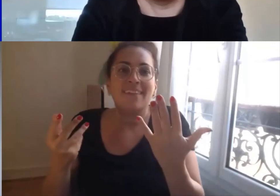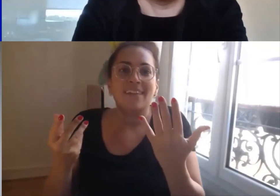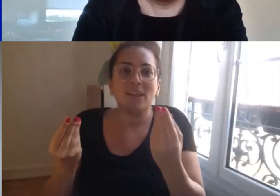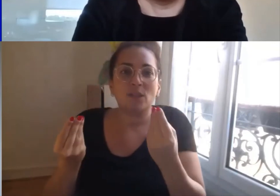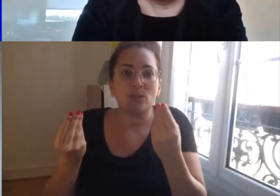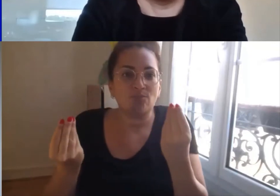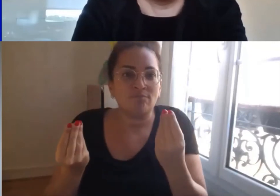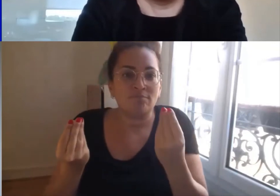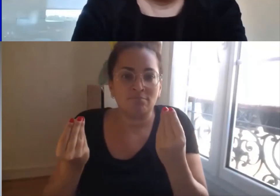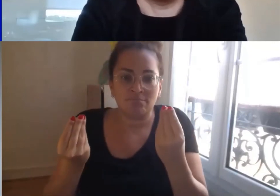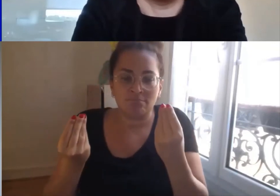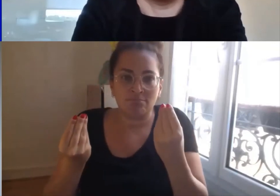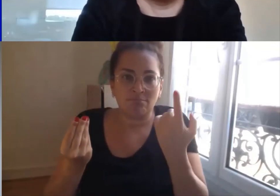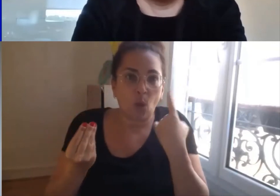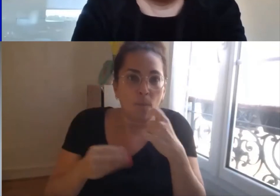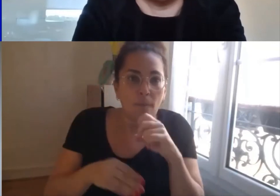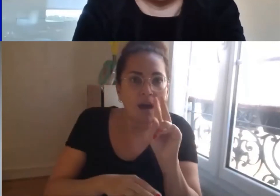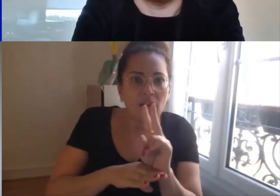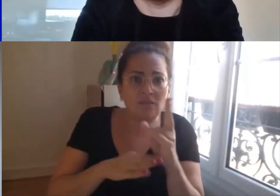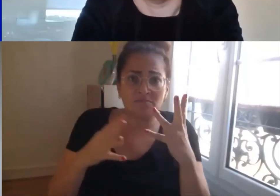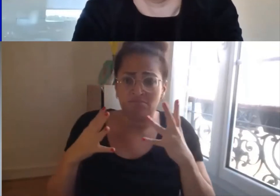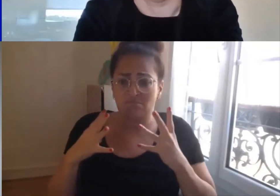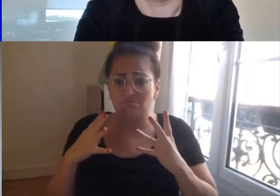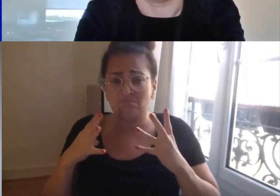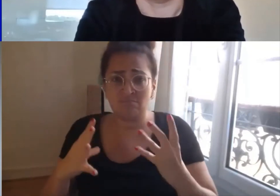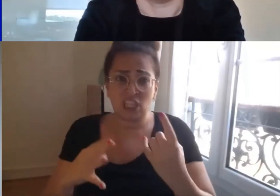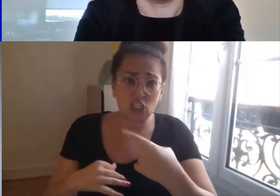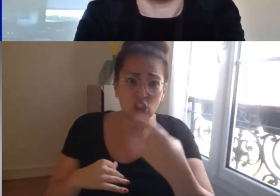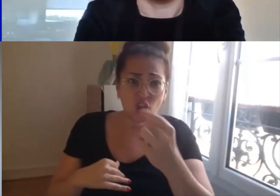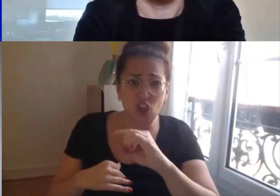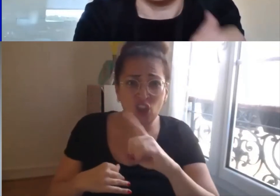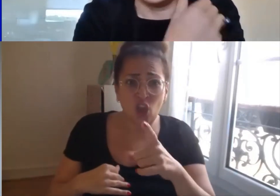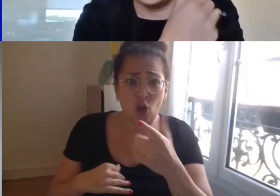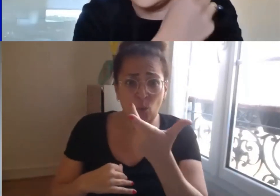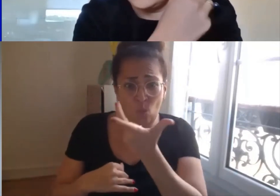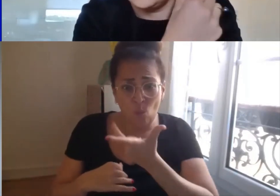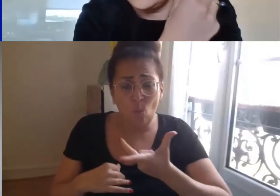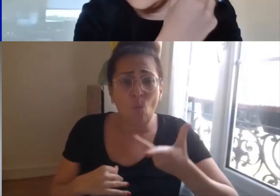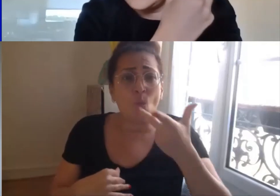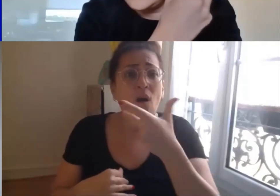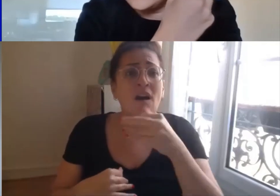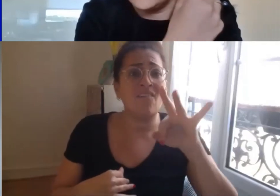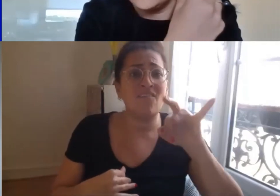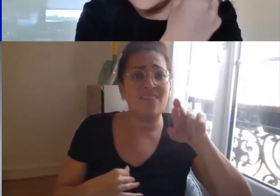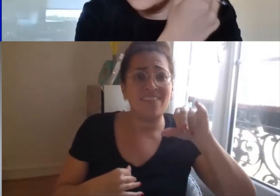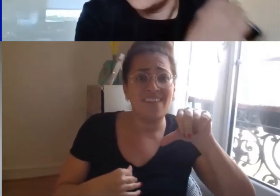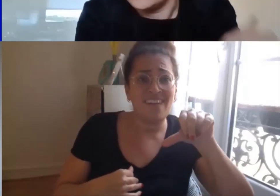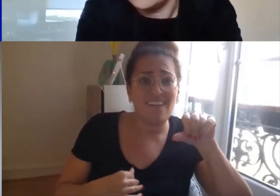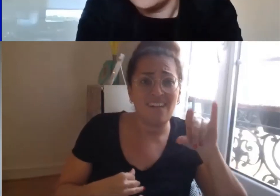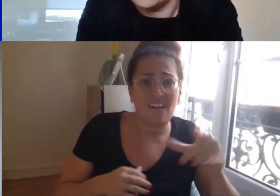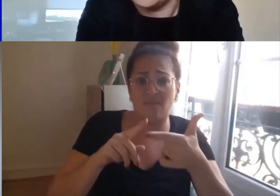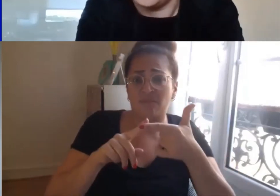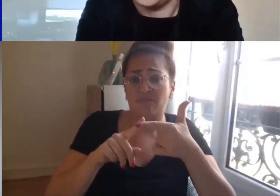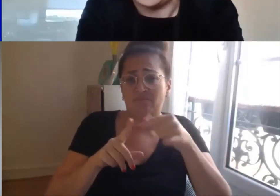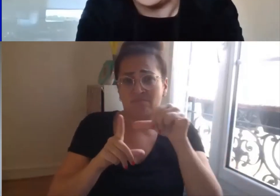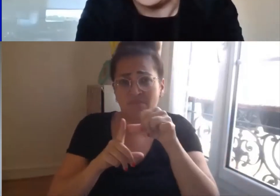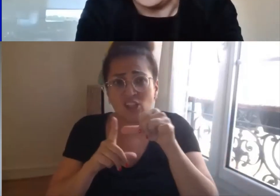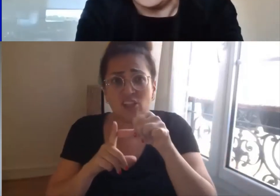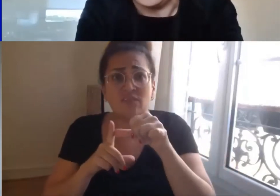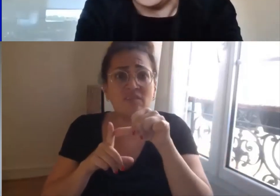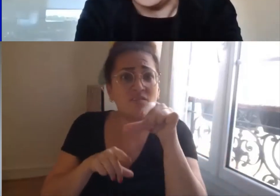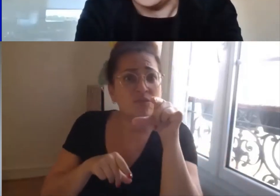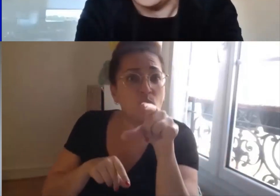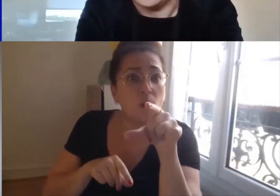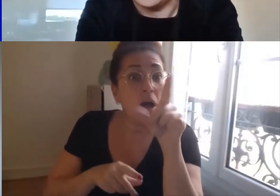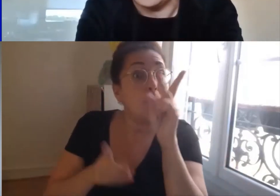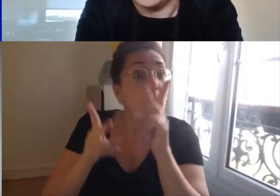cet engagement à vos côtés aux côtés de la FIRA et je l'espère plus largement aux côtés des laboratoires de recherche